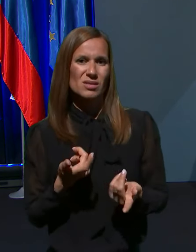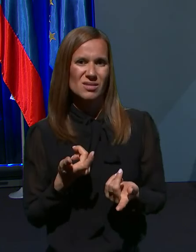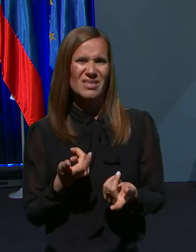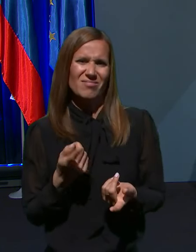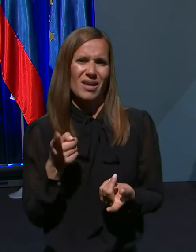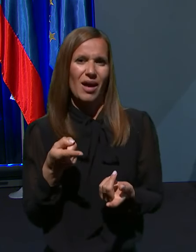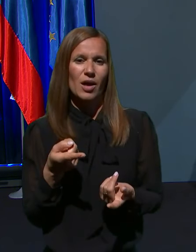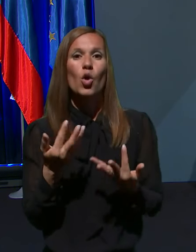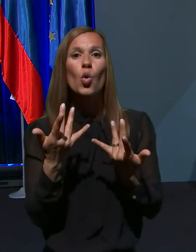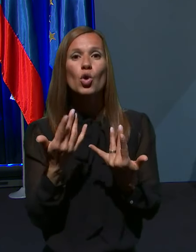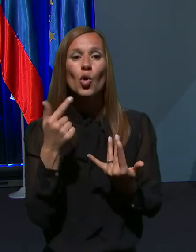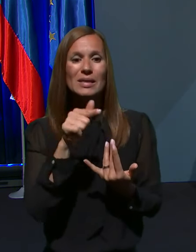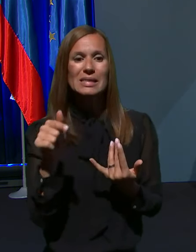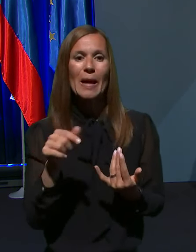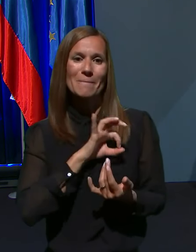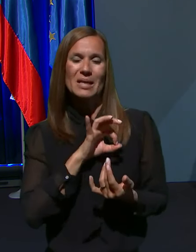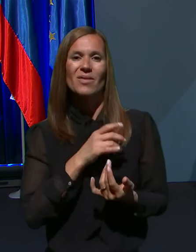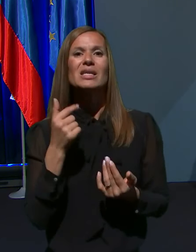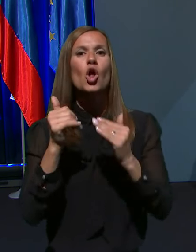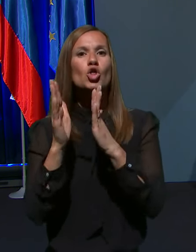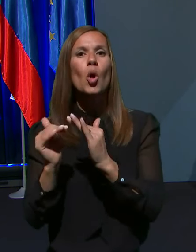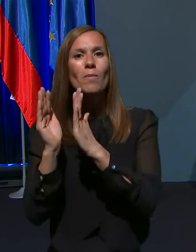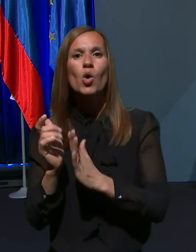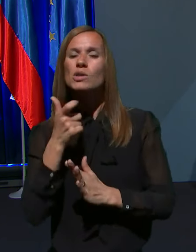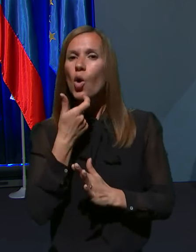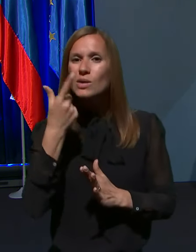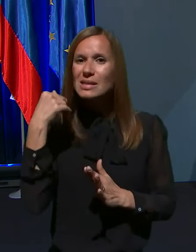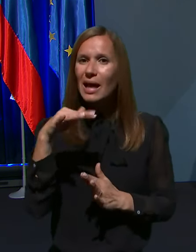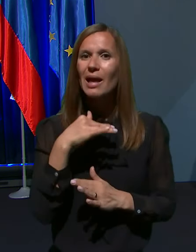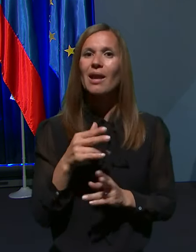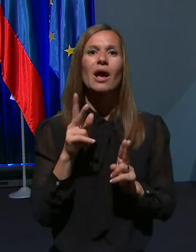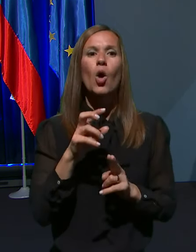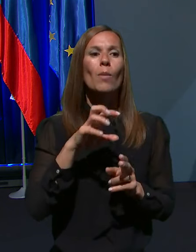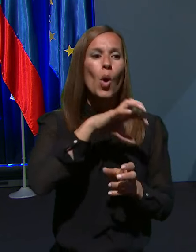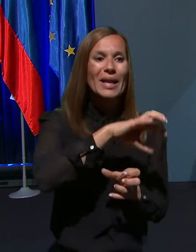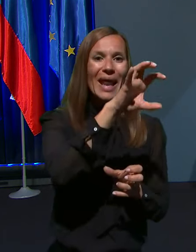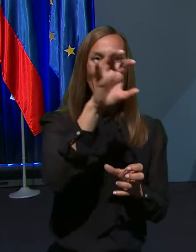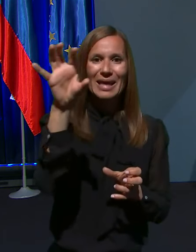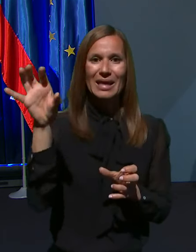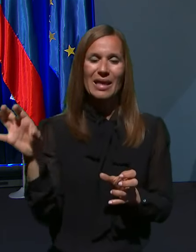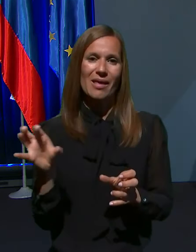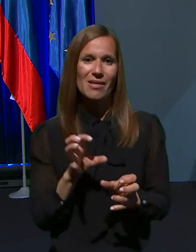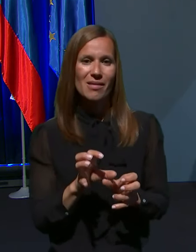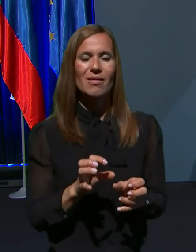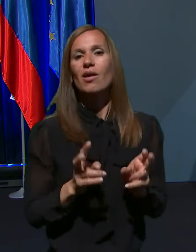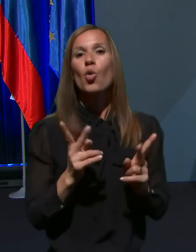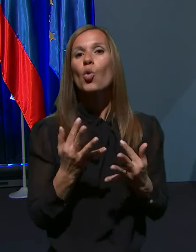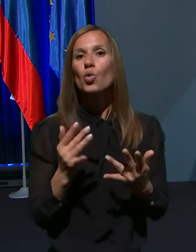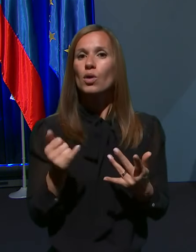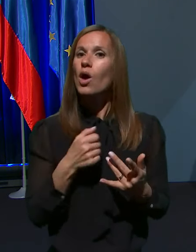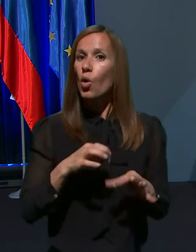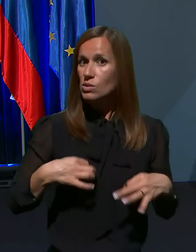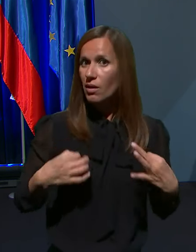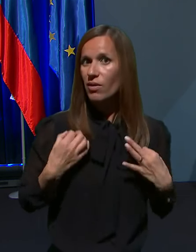teh mrtvih je iz domov za ostarele, kako je po regijah, mogoče koliko je ozdraveljih, kakšni so